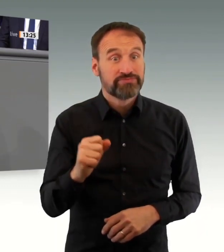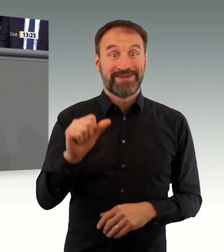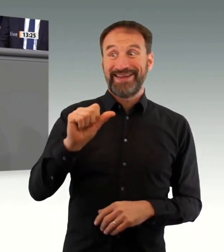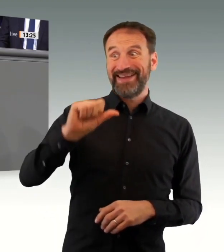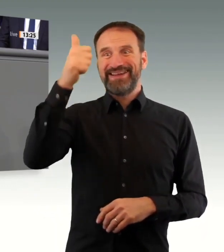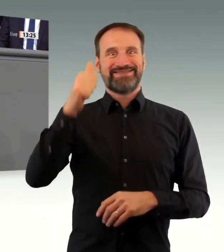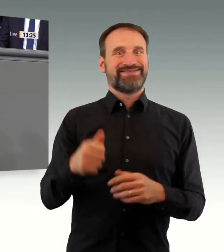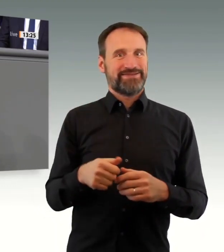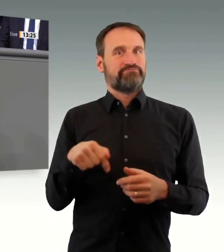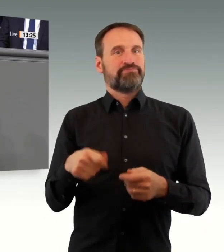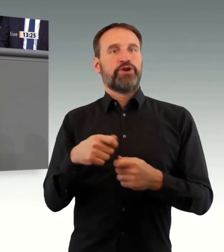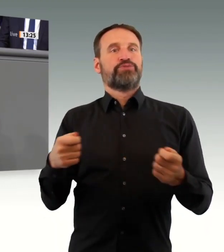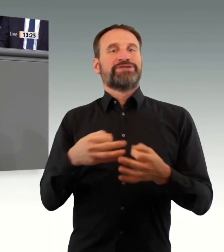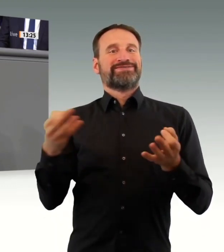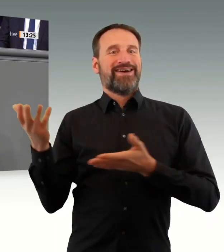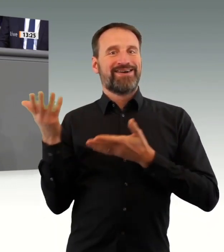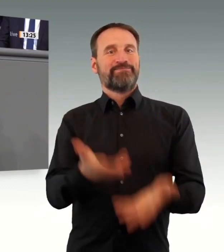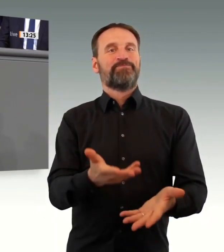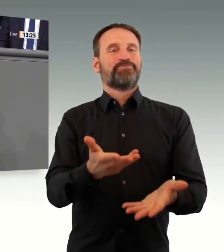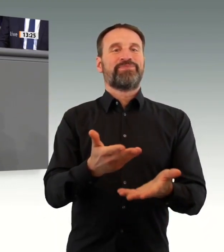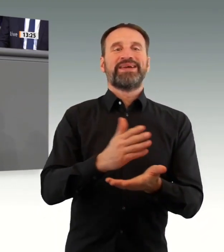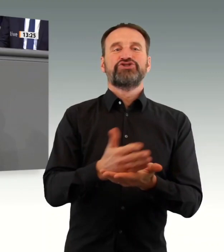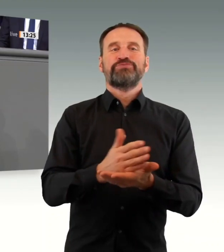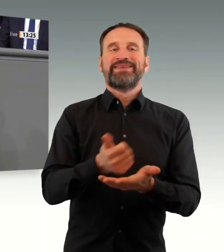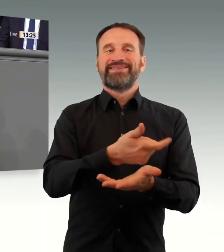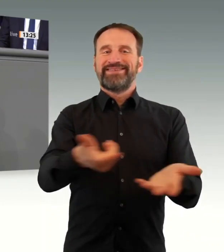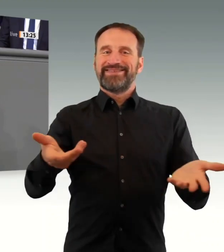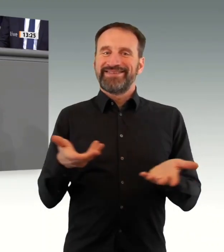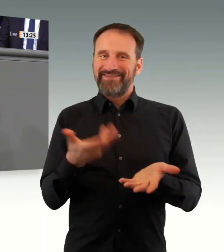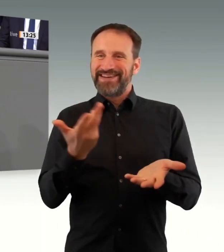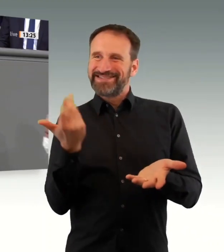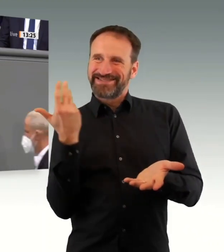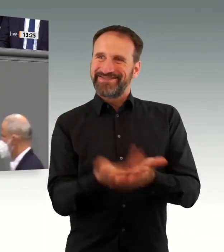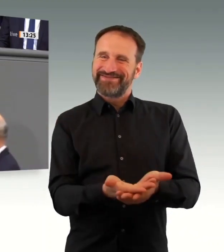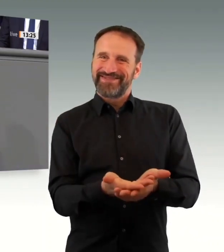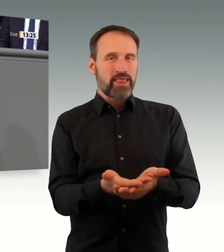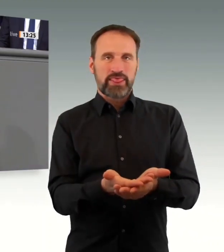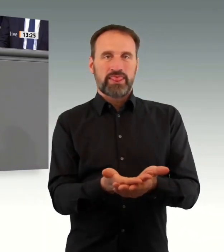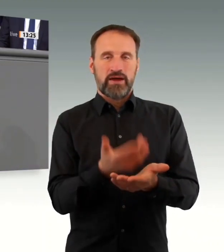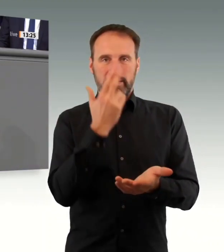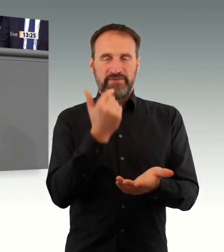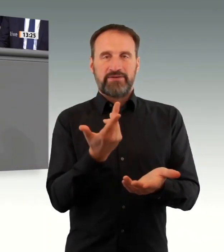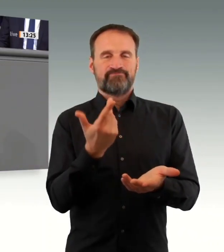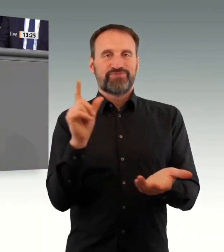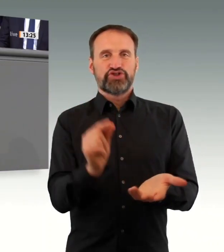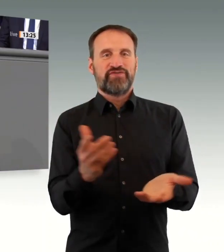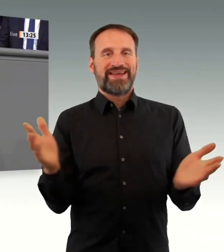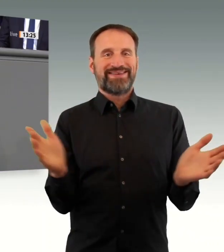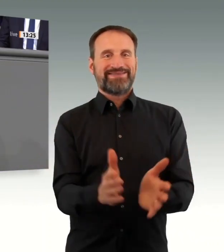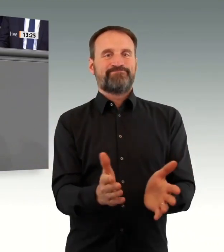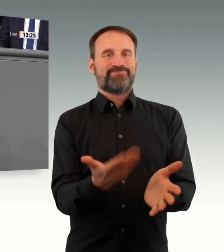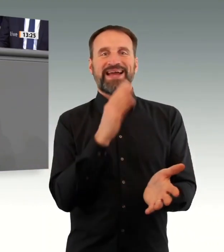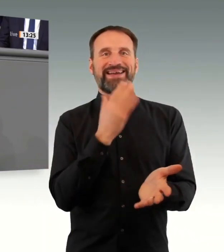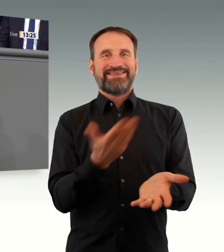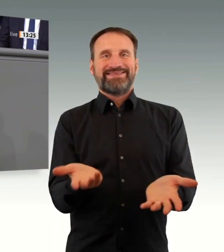sie vorgenommen hat, jetzt auch nicht ausreichend, dass wir zum wiederholten Male hier im Deutschen Bundestag darüber diskutieren, wie wir das Infektionsschutzgesetz